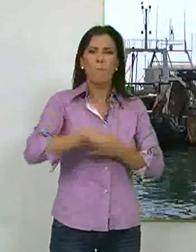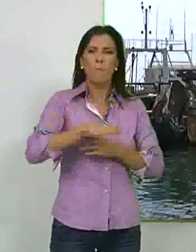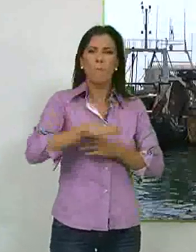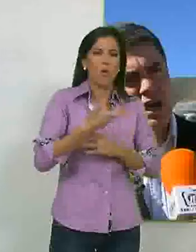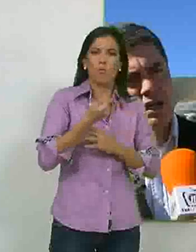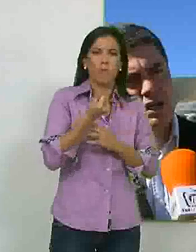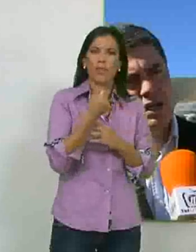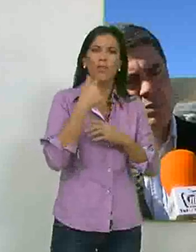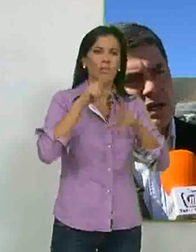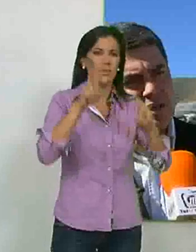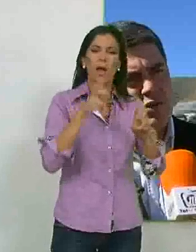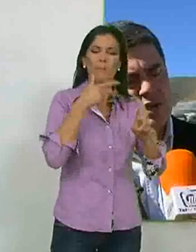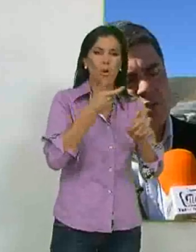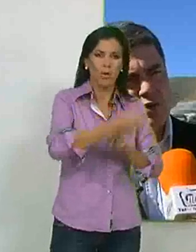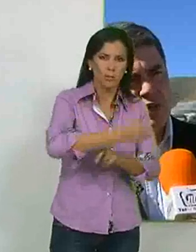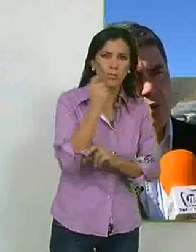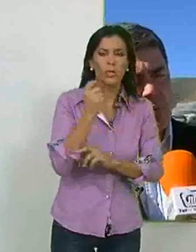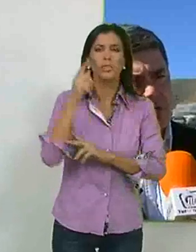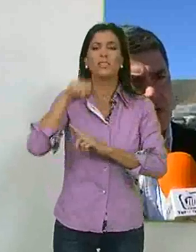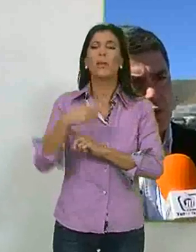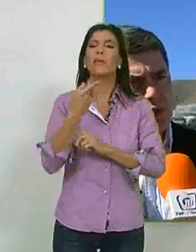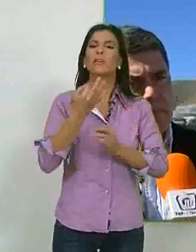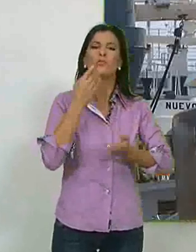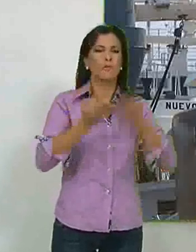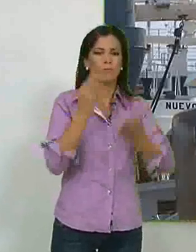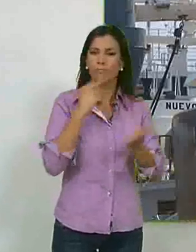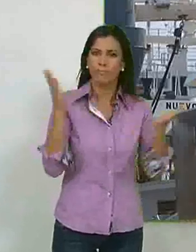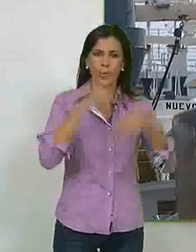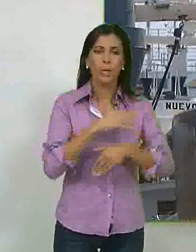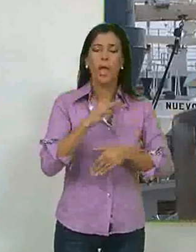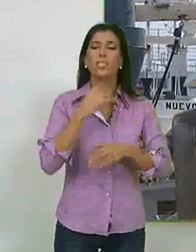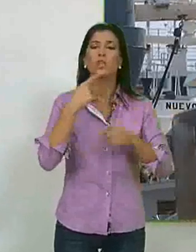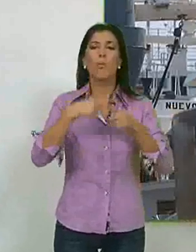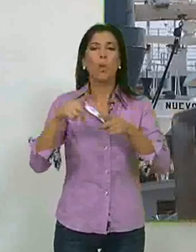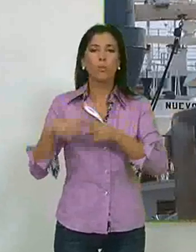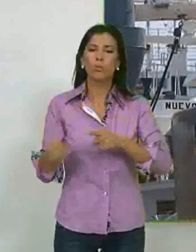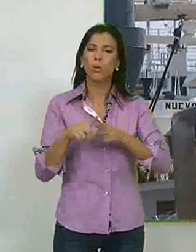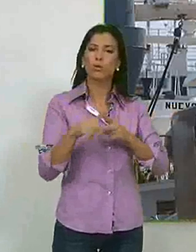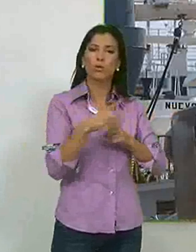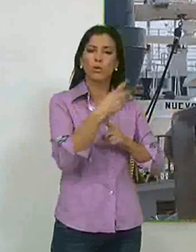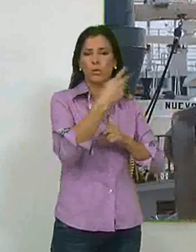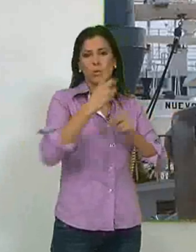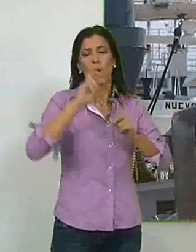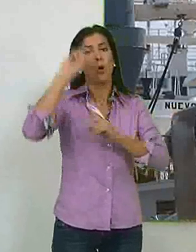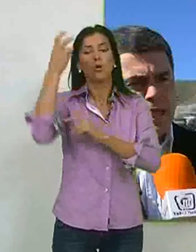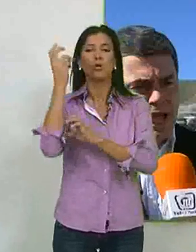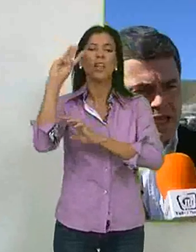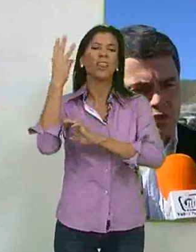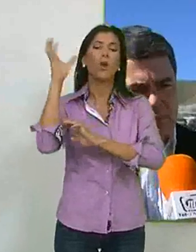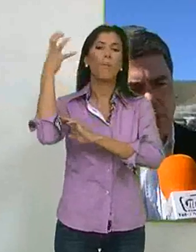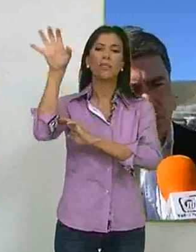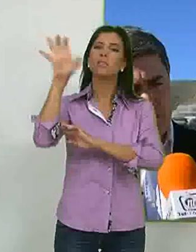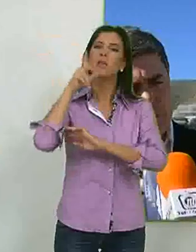precio de capturas, la parada biológica no subvencionada y los productos procedentes ante terceros